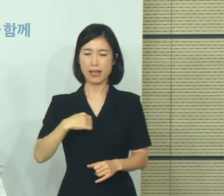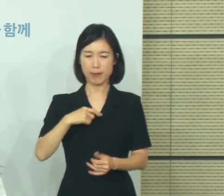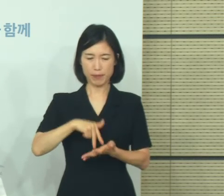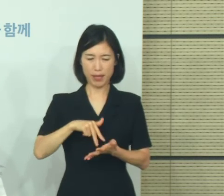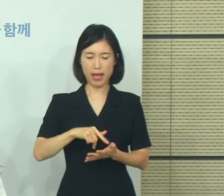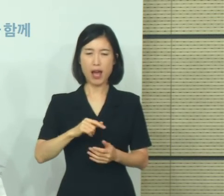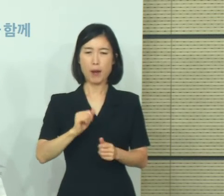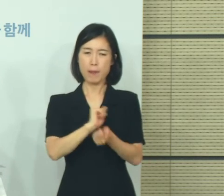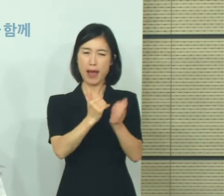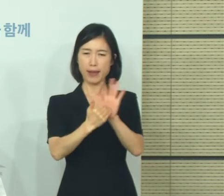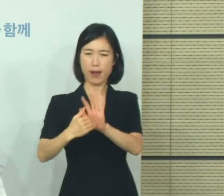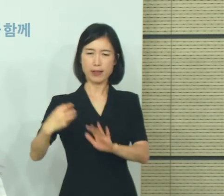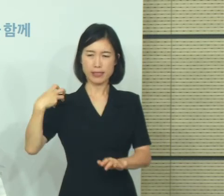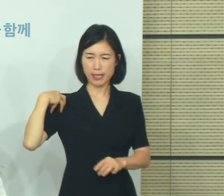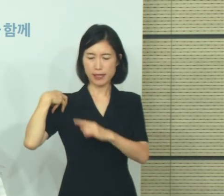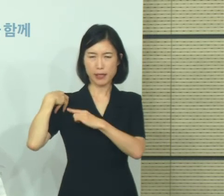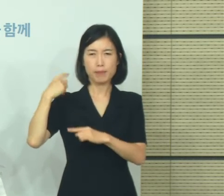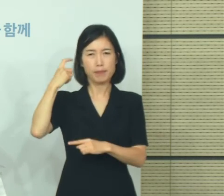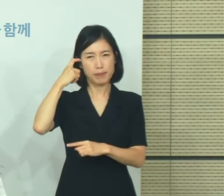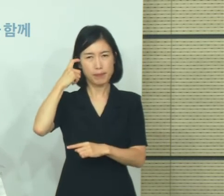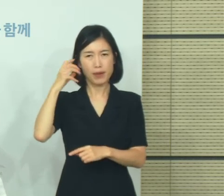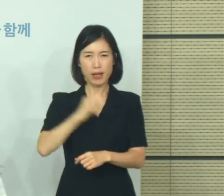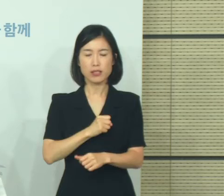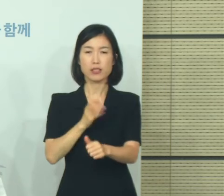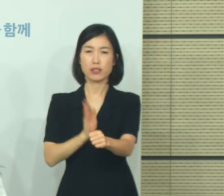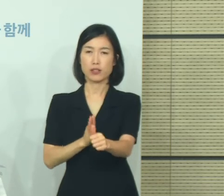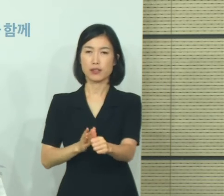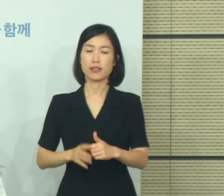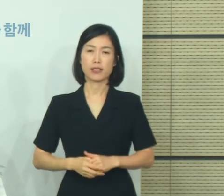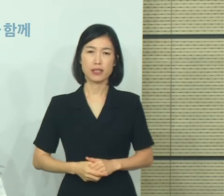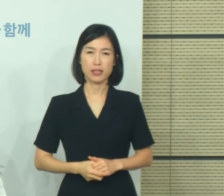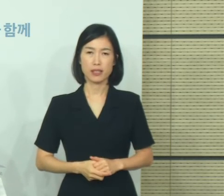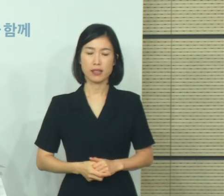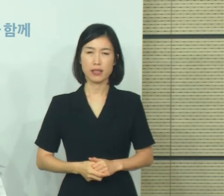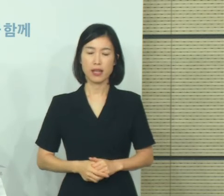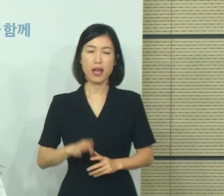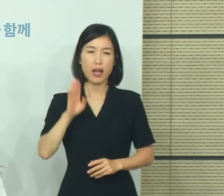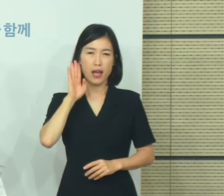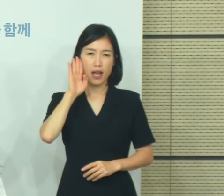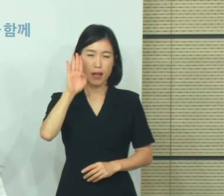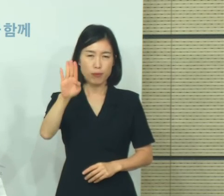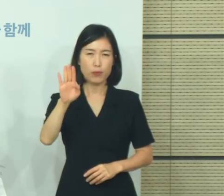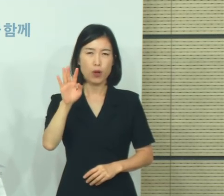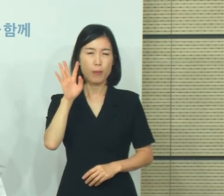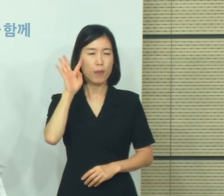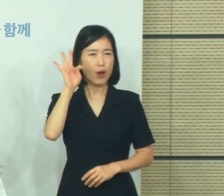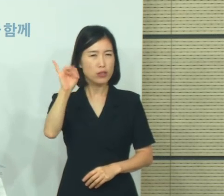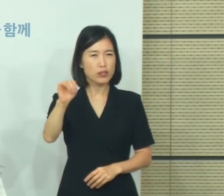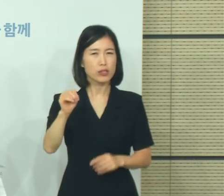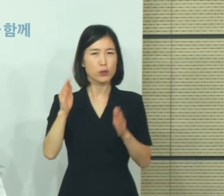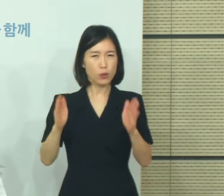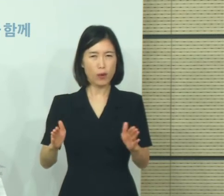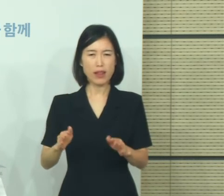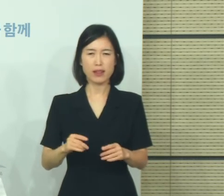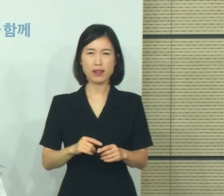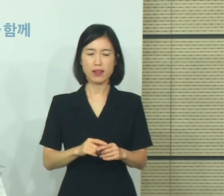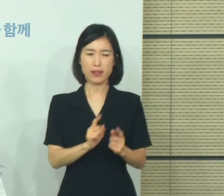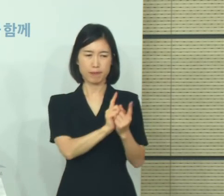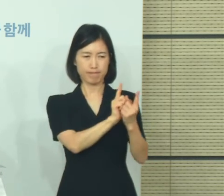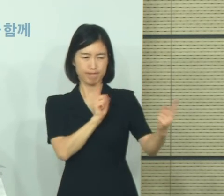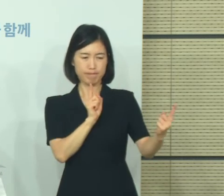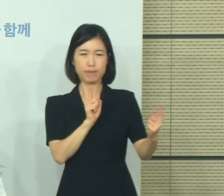주체로서 책임감을 가져주시길 부탁드립니다. 앞으로 며칠간 우리가 얼마나 집중하여